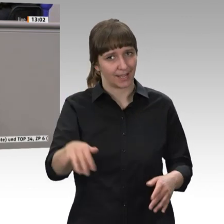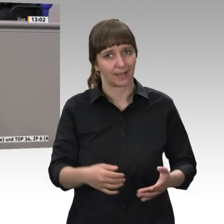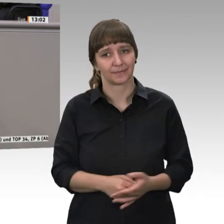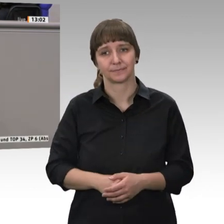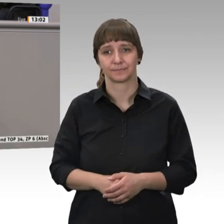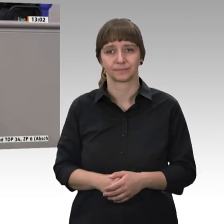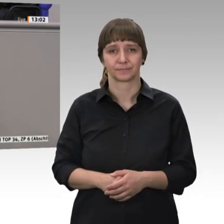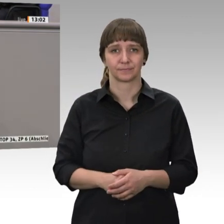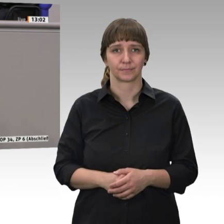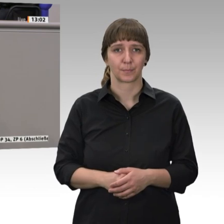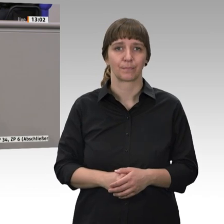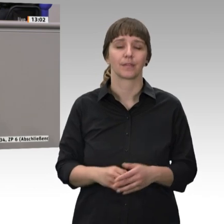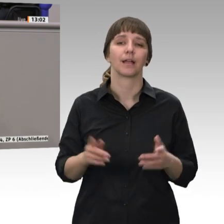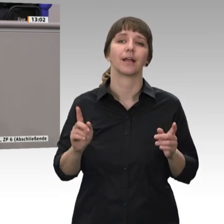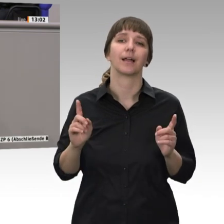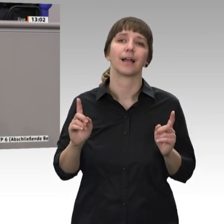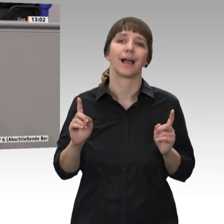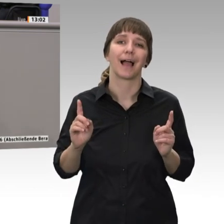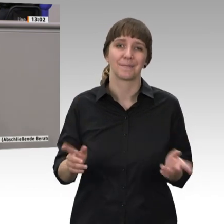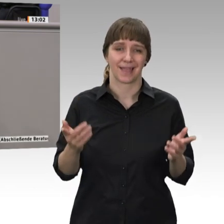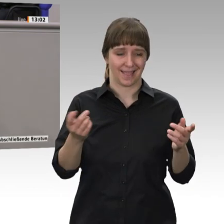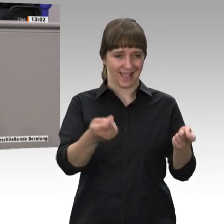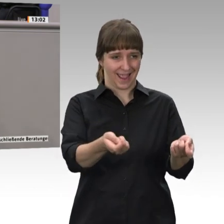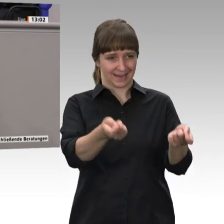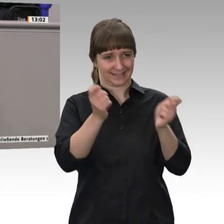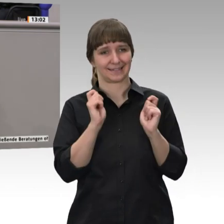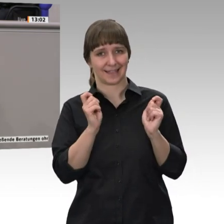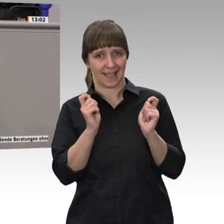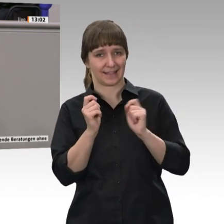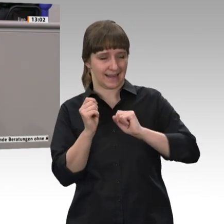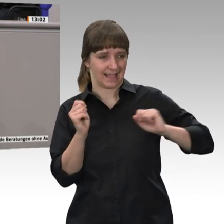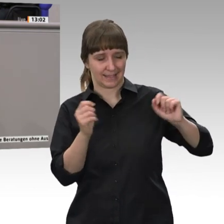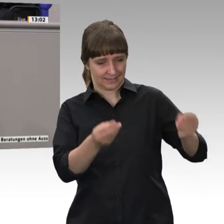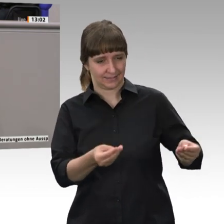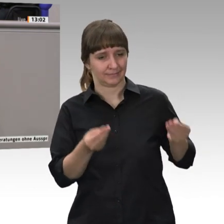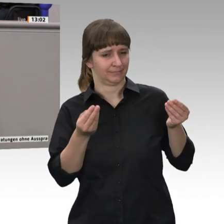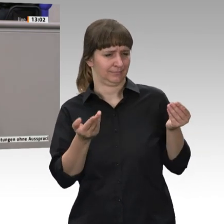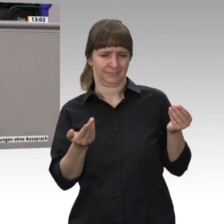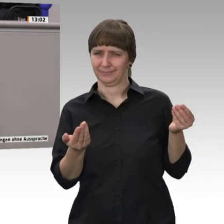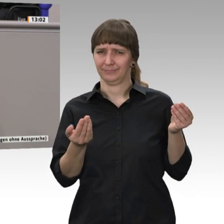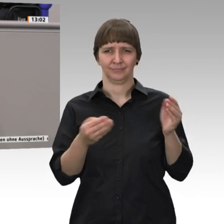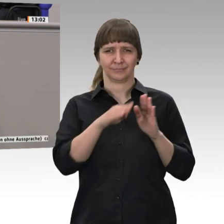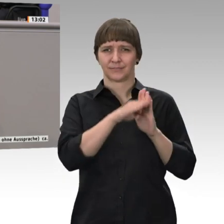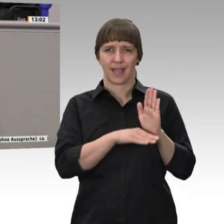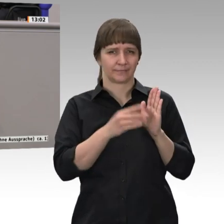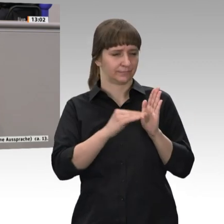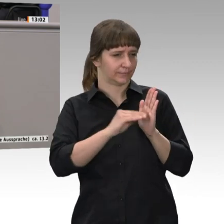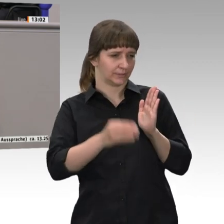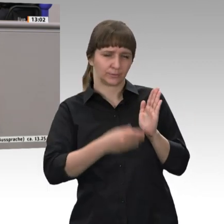Wenn ich aber auf den Antrag schaue, muss ich sagen, bei Ihnen fehlen die Tarifverträge, auch wenn Sie jetzt im Beitrag vorkamen, können Sie